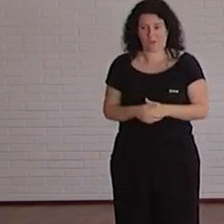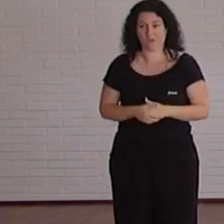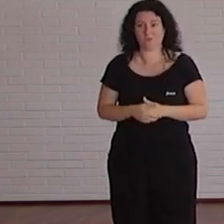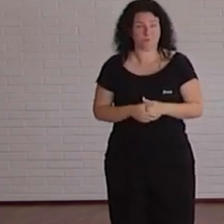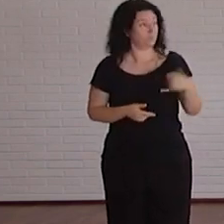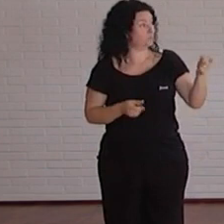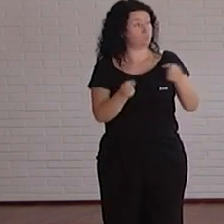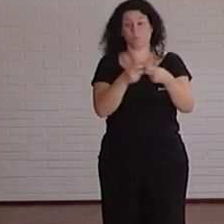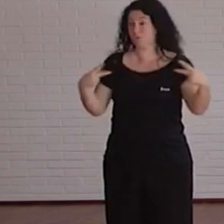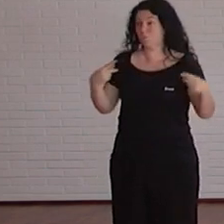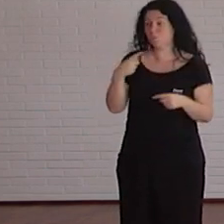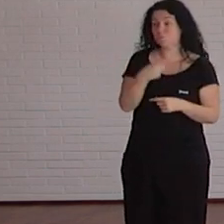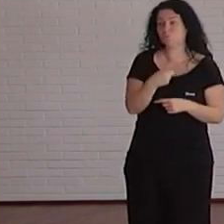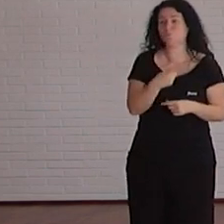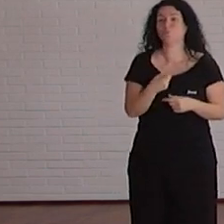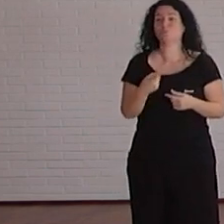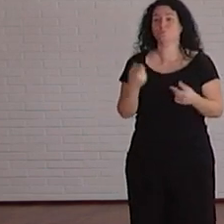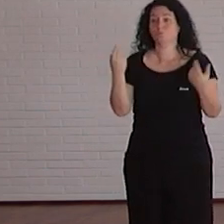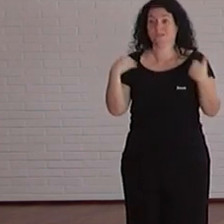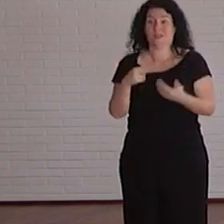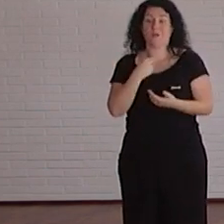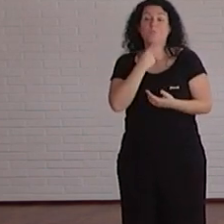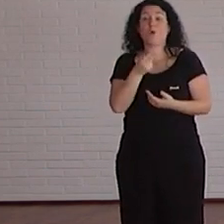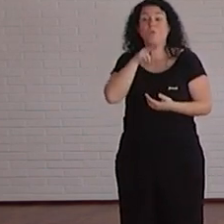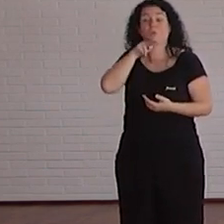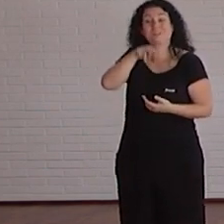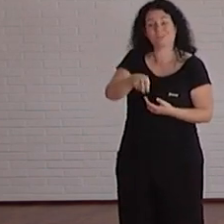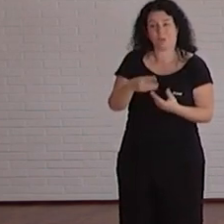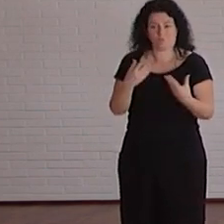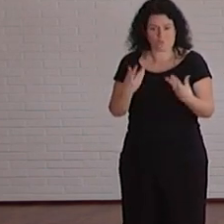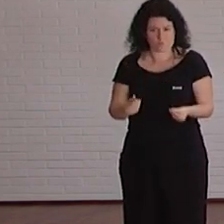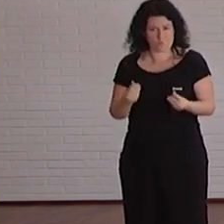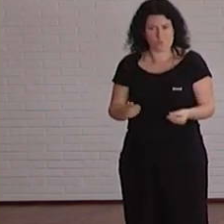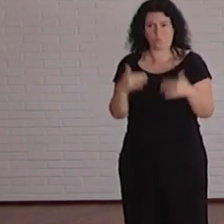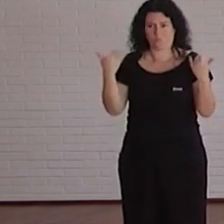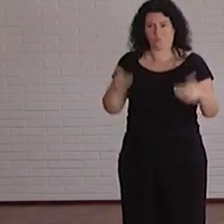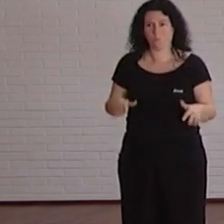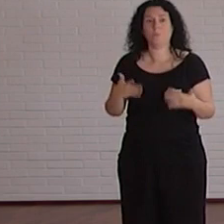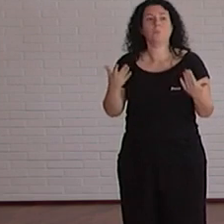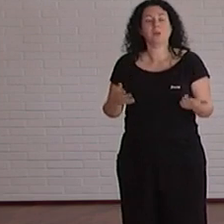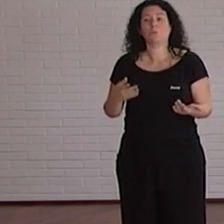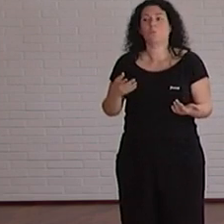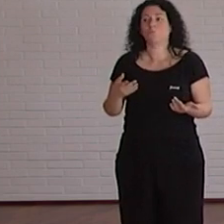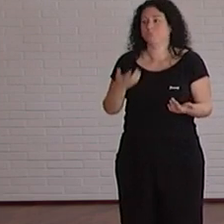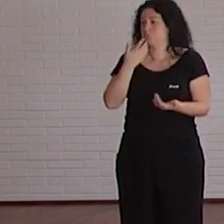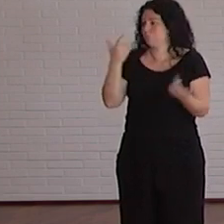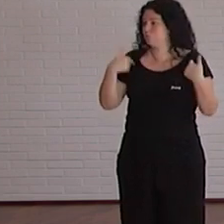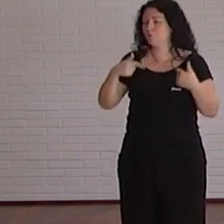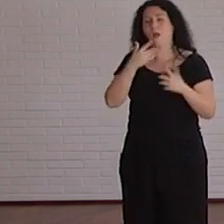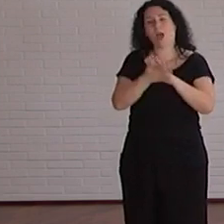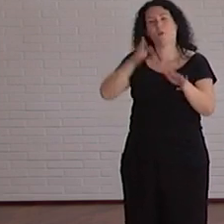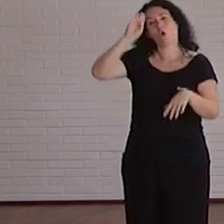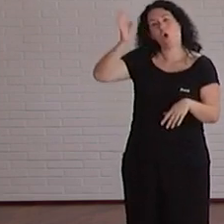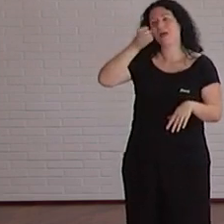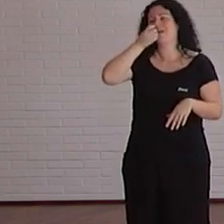estos subtítulos porque dictado a voz hay mucho pero estos dictados están hechos ¿para qué? para que yo voy diciendo hola ¿cómo